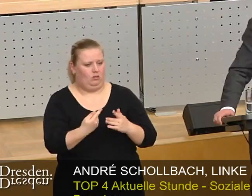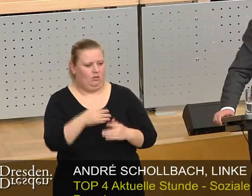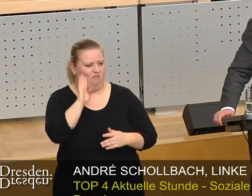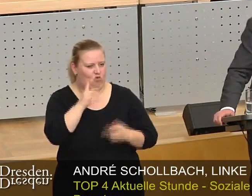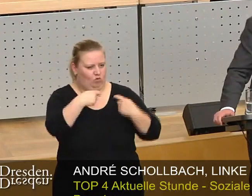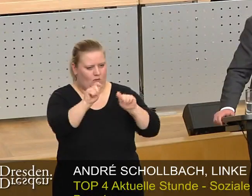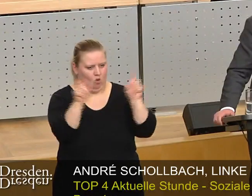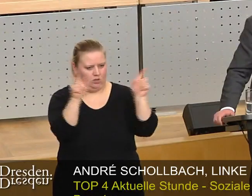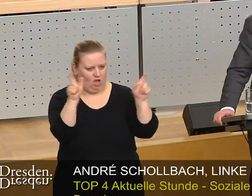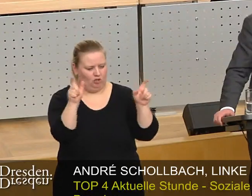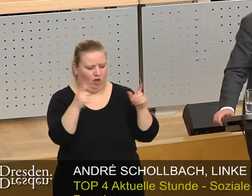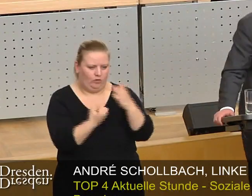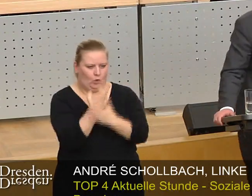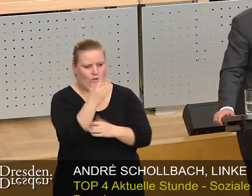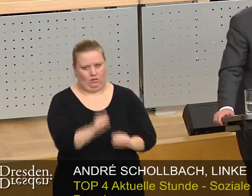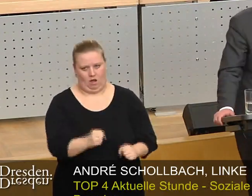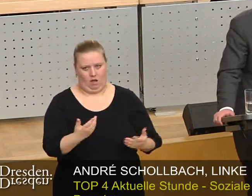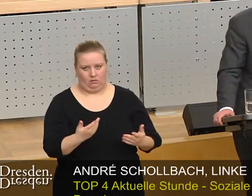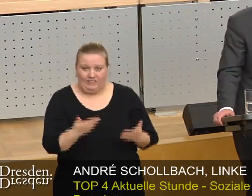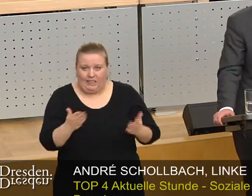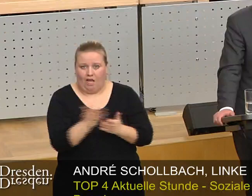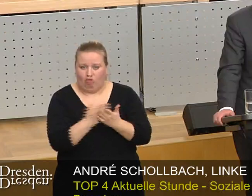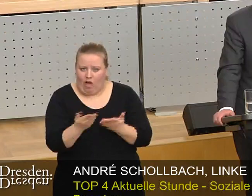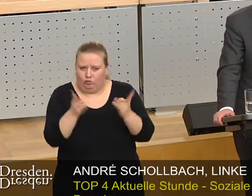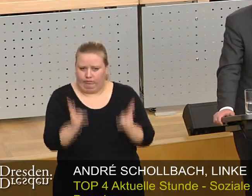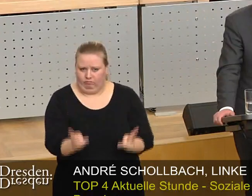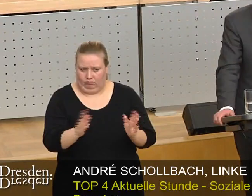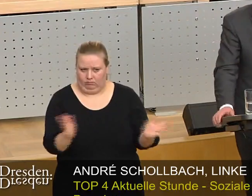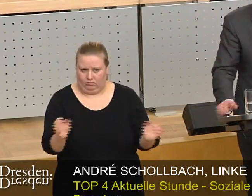städtischen Wohnungsbaugesellschaft. Es ist entscheidungsreif.